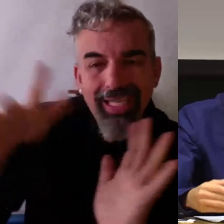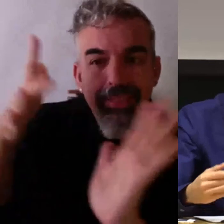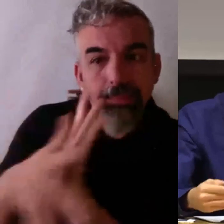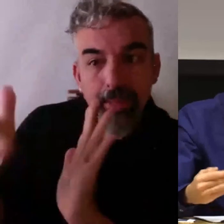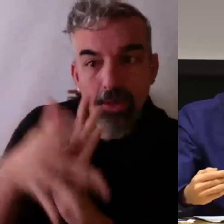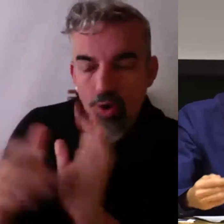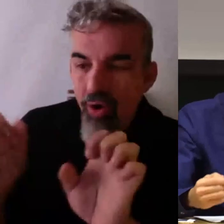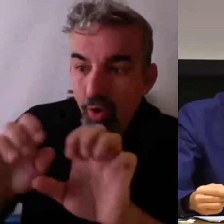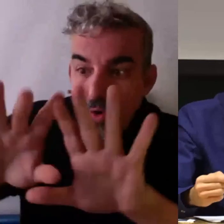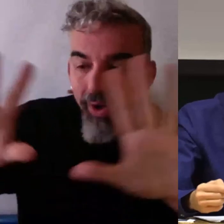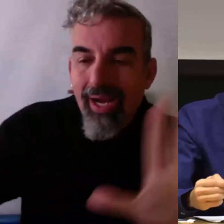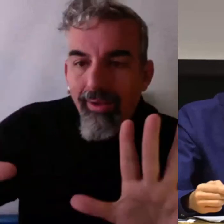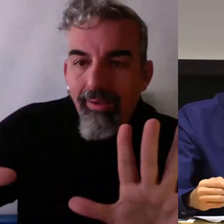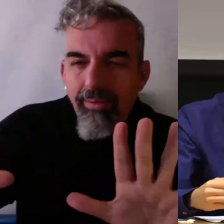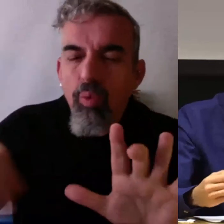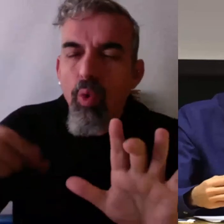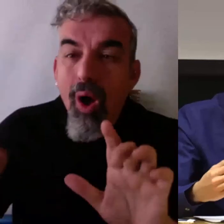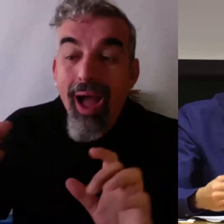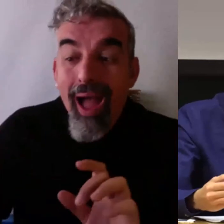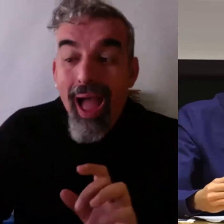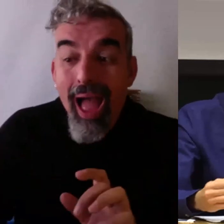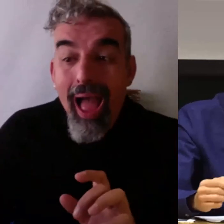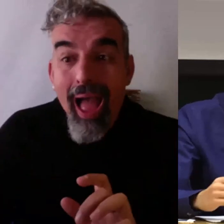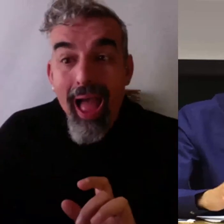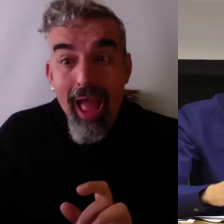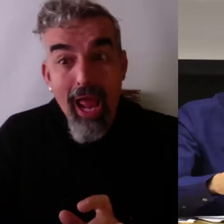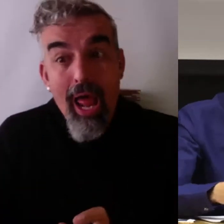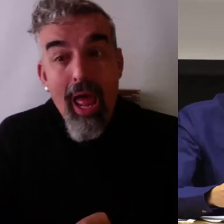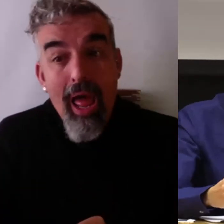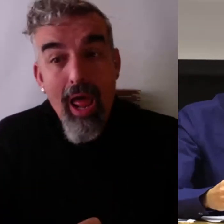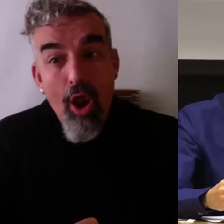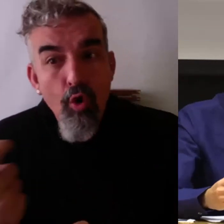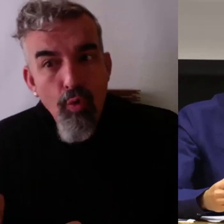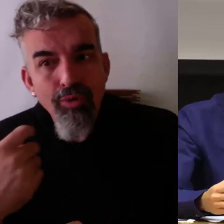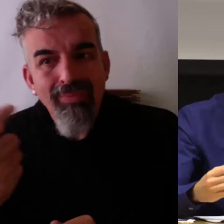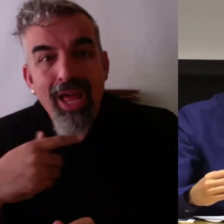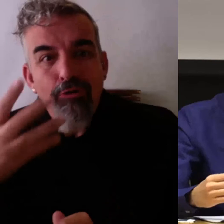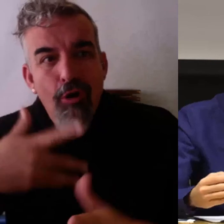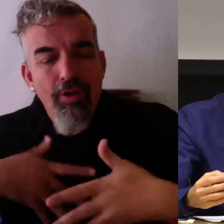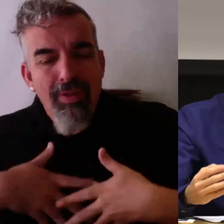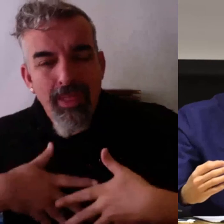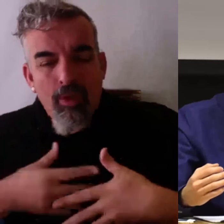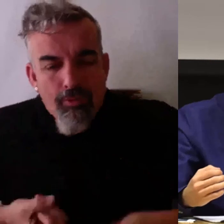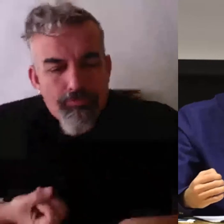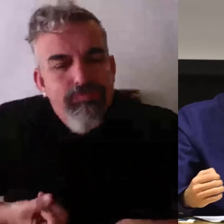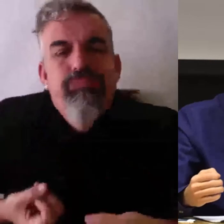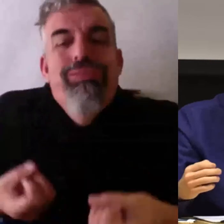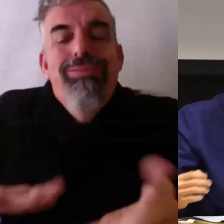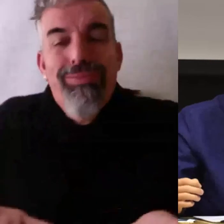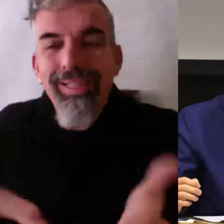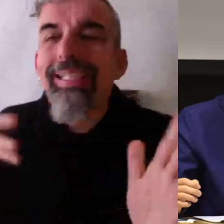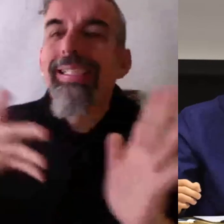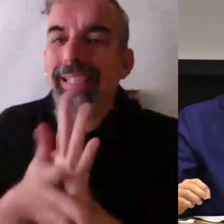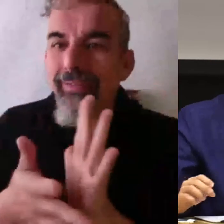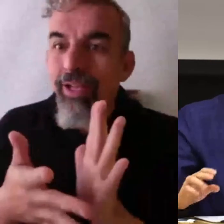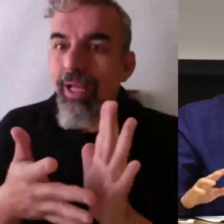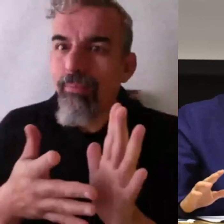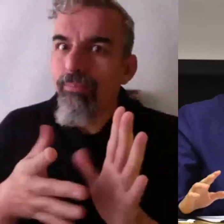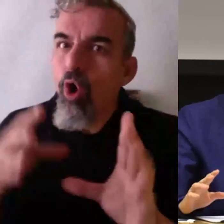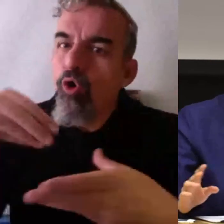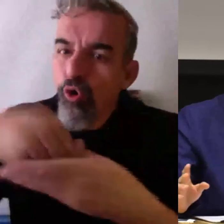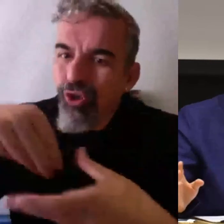explicarlo tiene que utilizar ese conocimiento de manera práctica en ese proyecto es cuando realmente estás interiorizando las cosas.